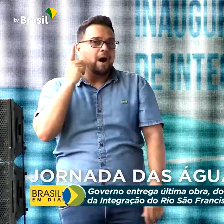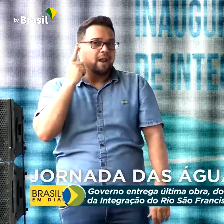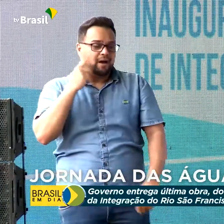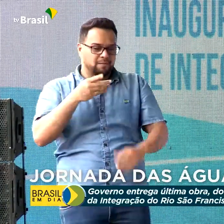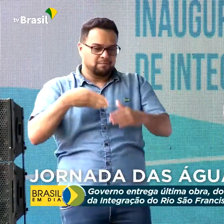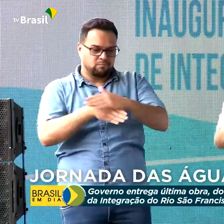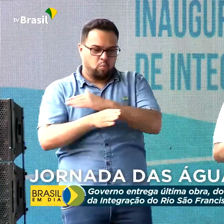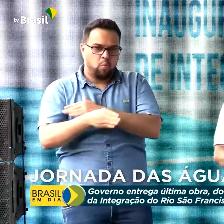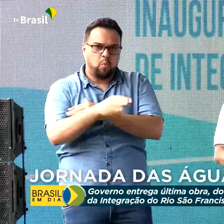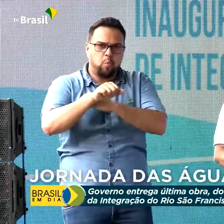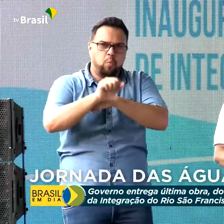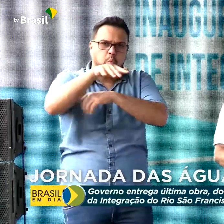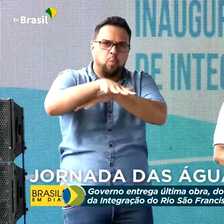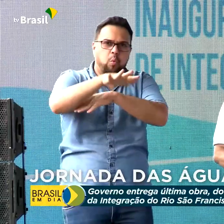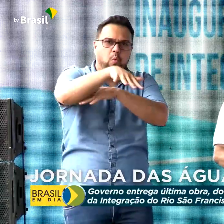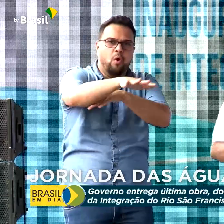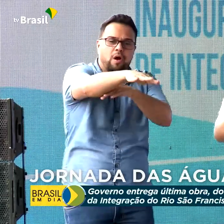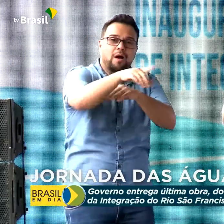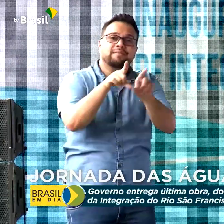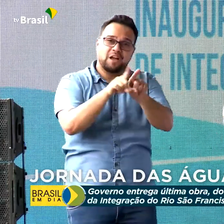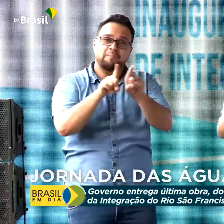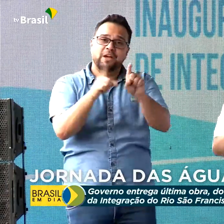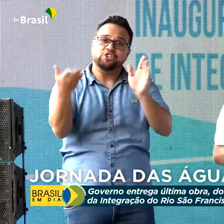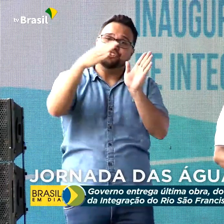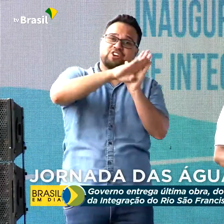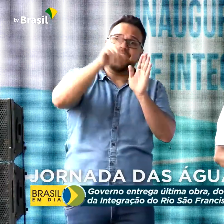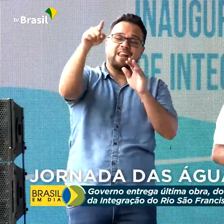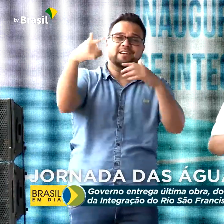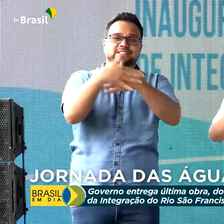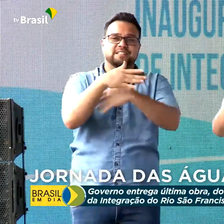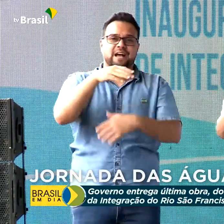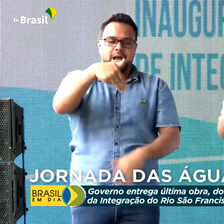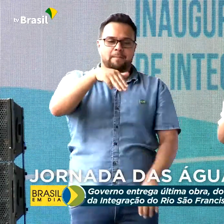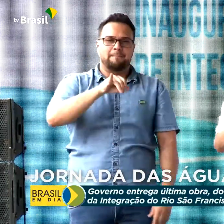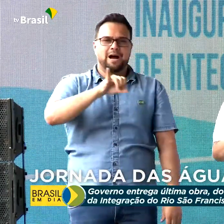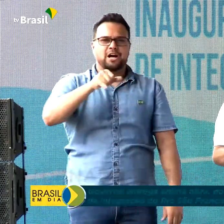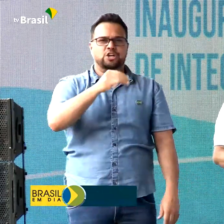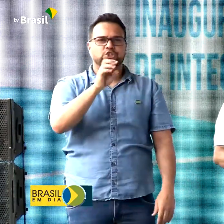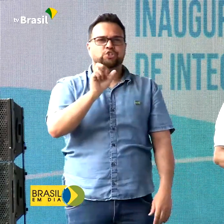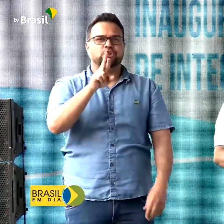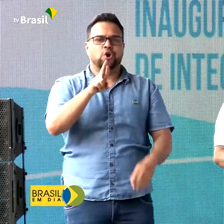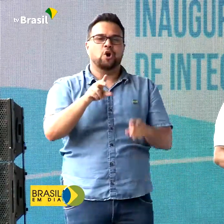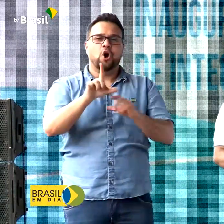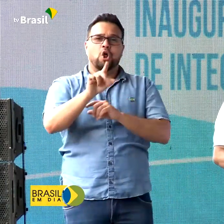a Major Salles, a Luiz Gomes, ao oeste do Rio Grande do Norte.